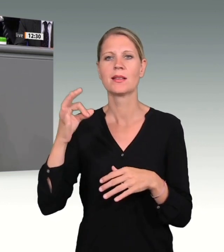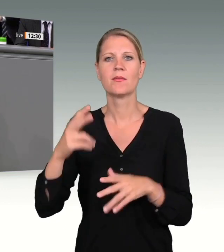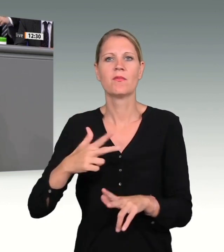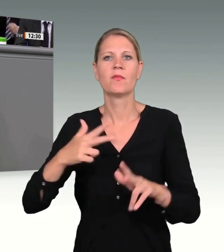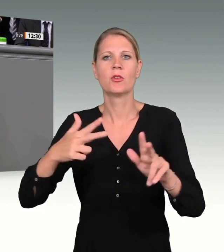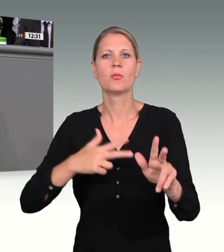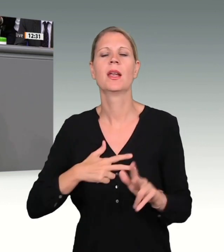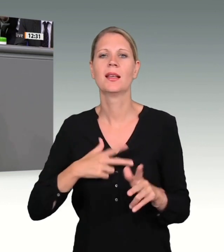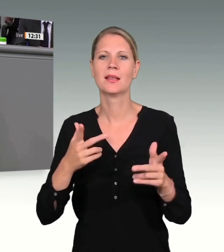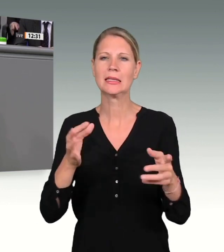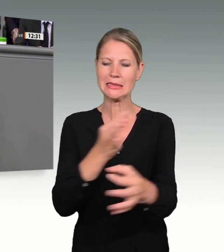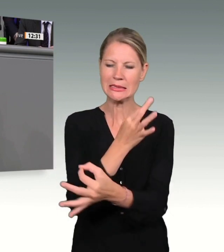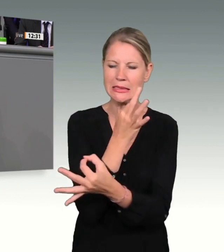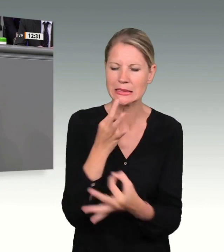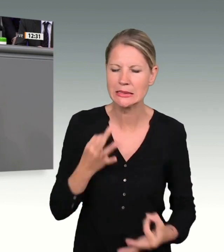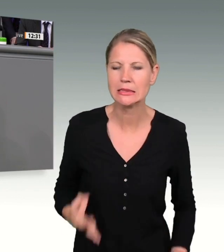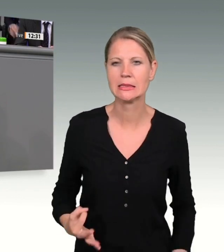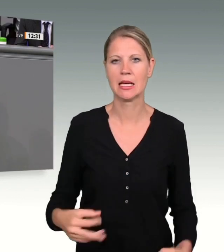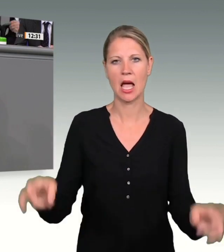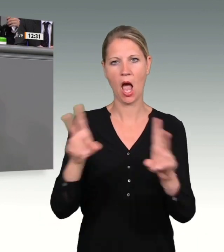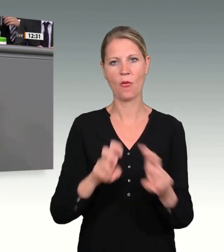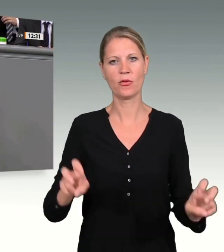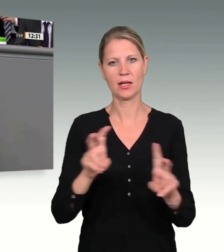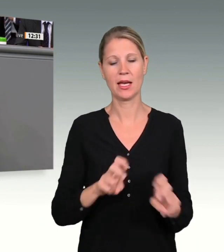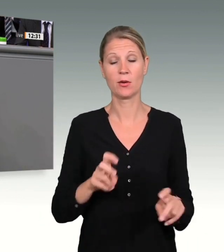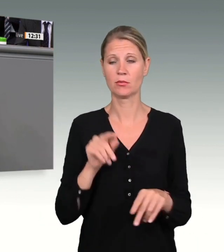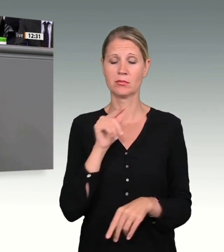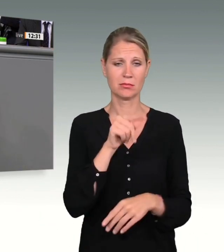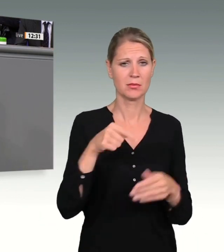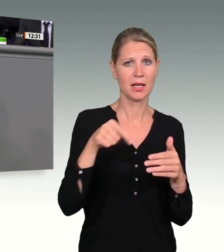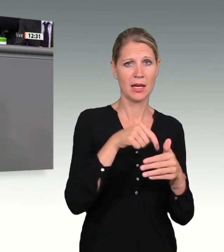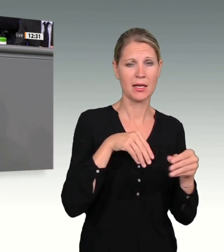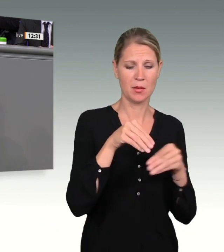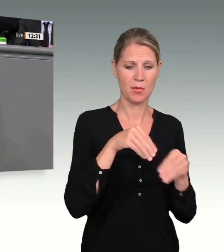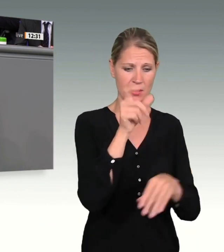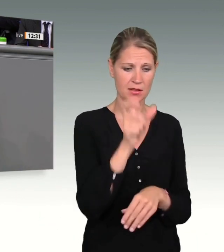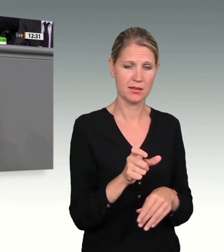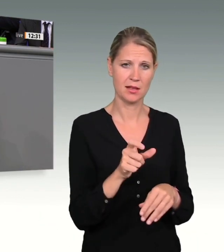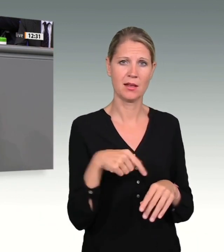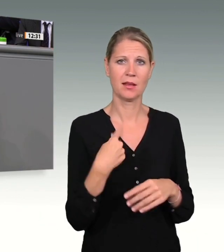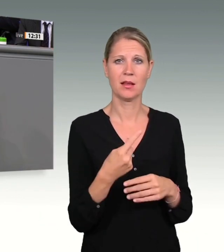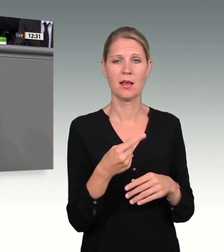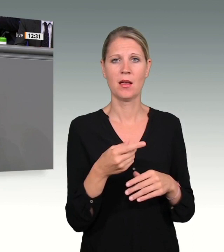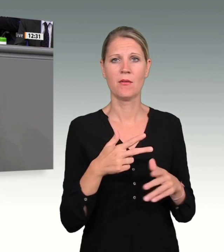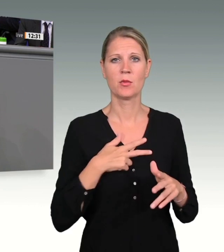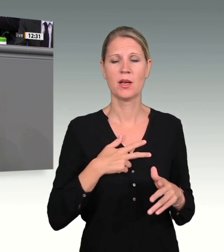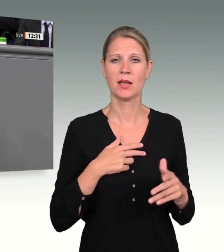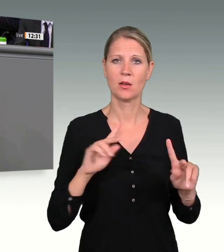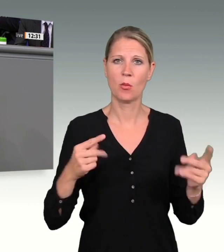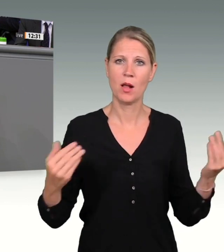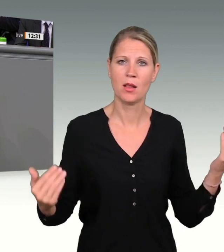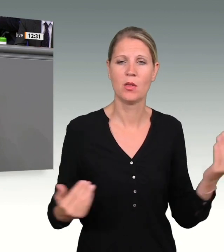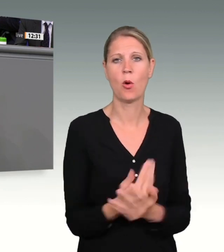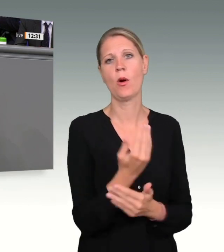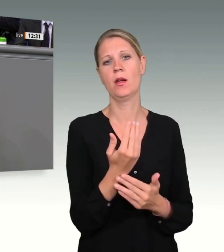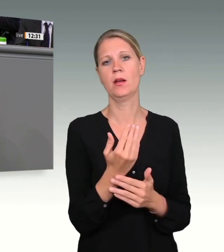Herr Innenminister, Sie hatten dieses Versprechen erneuert, zur Hälfte der Arbeit dieses Untersuchungsausschusses, mit Ihrer Forderung